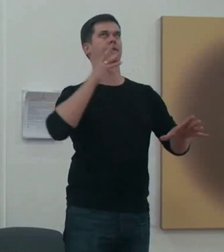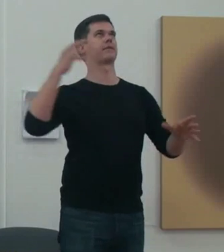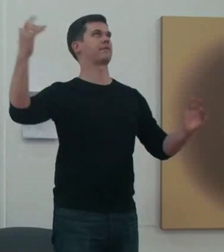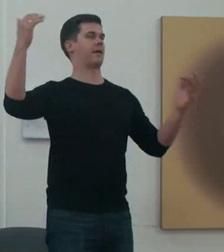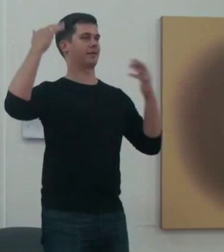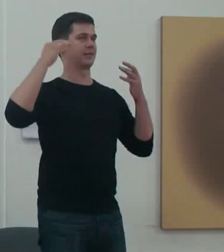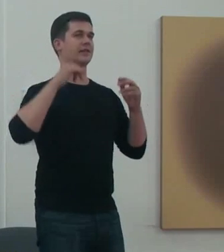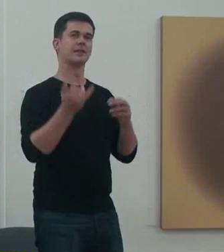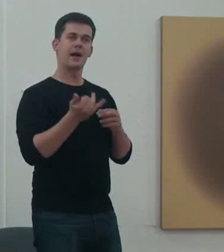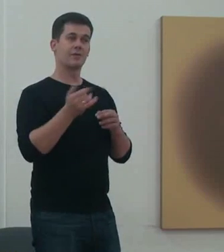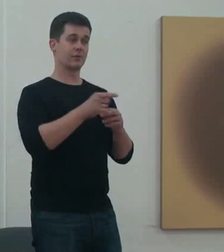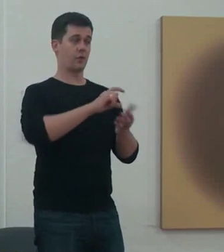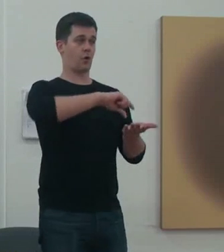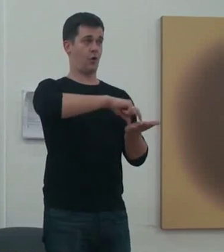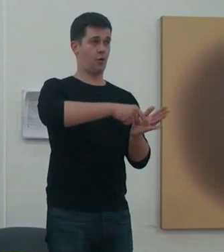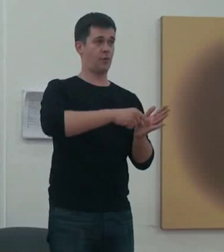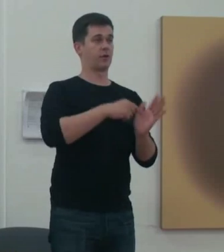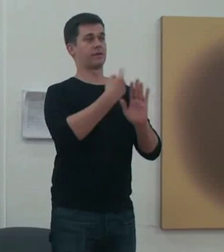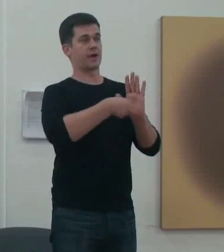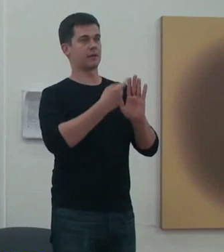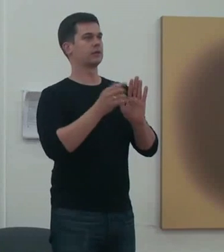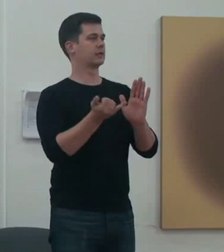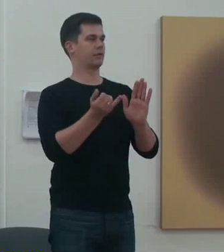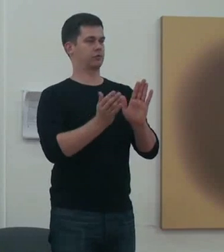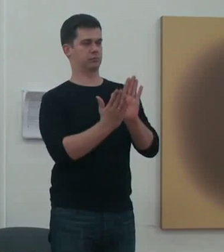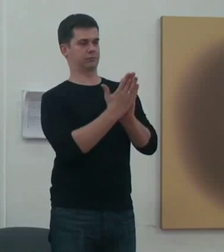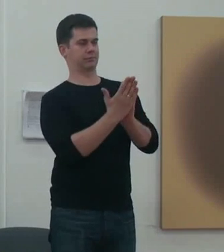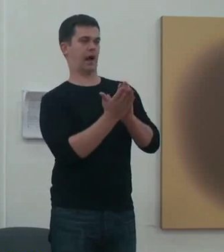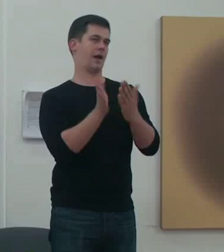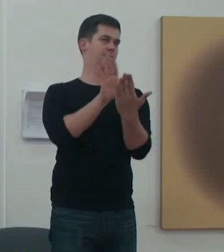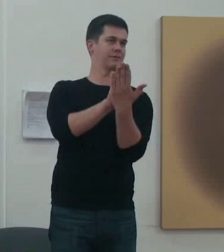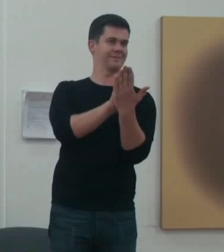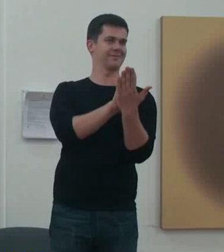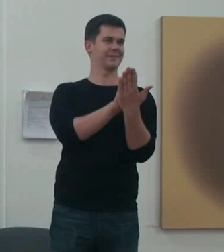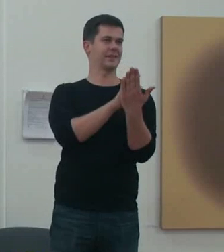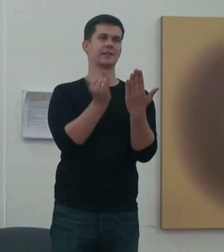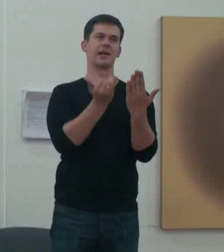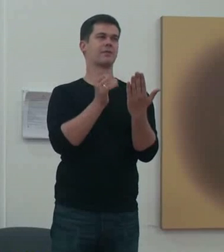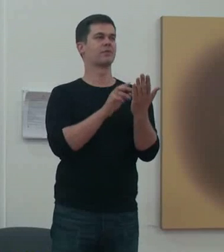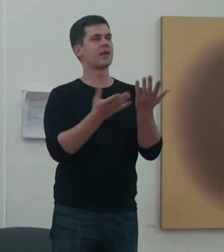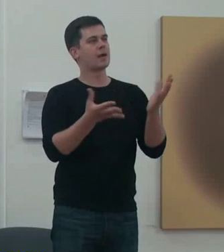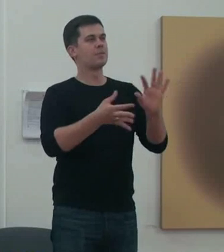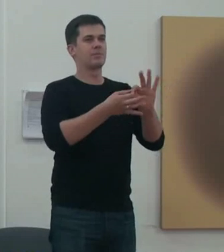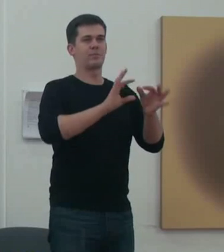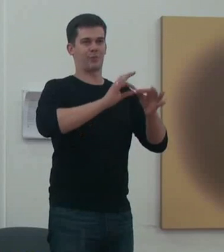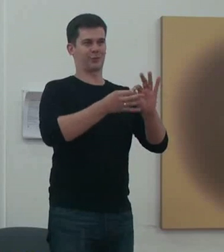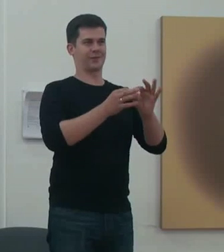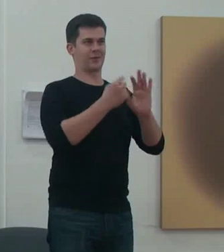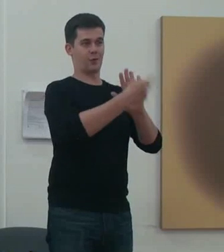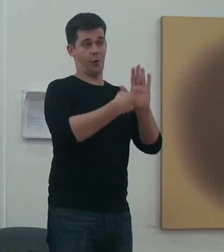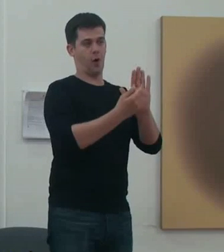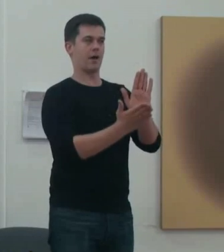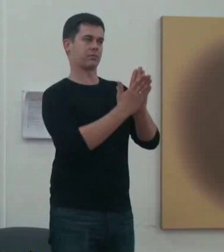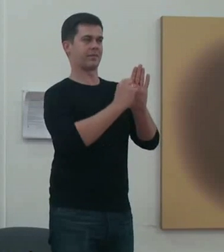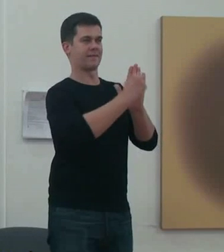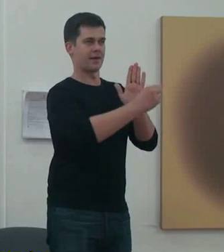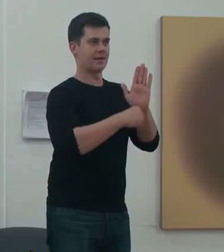sposób rozegrany w obszarze koła, tak? Czyli te dwie figury geometryczne nieustannie ze sobą gdzieś korespondują. I